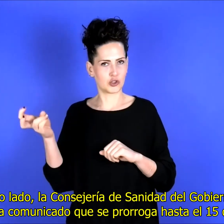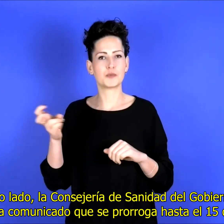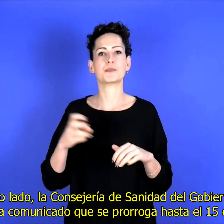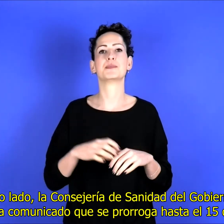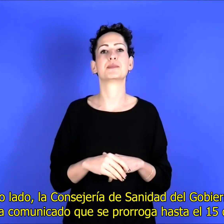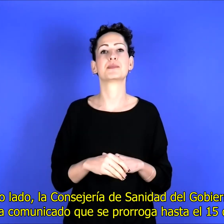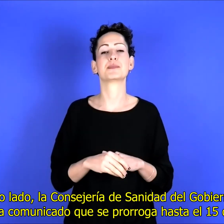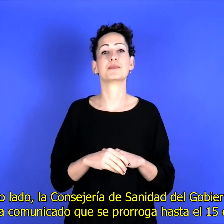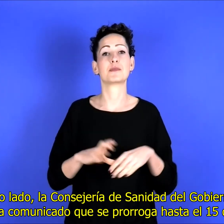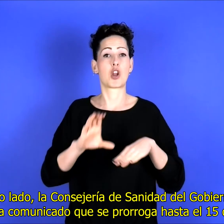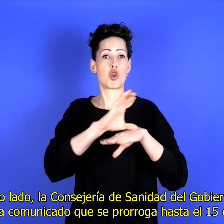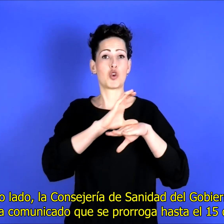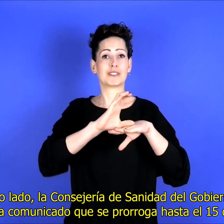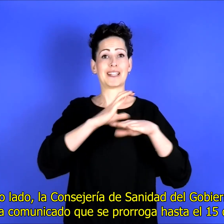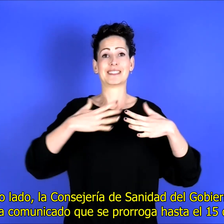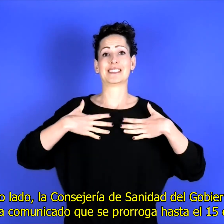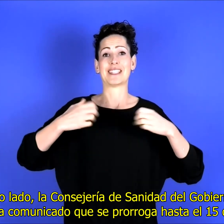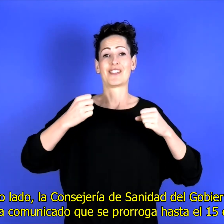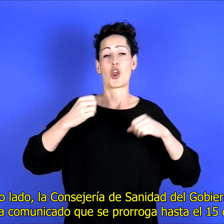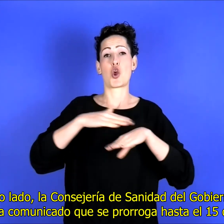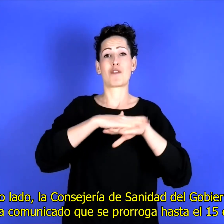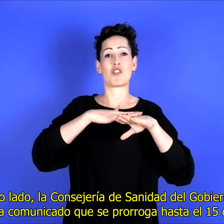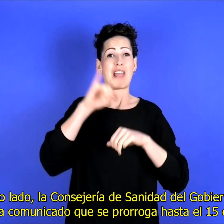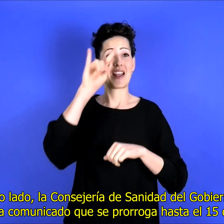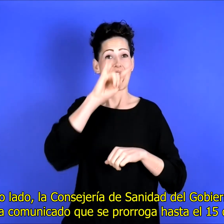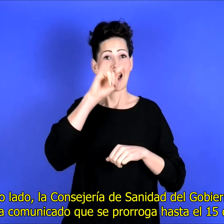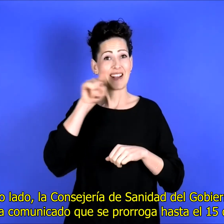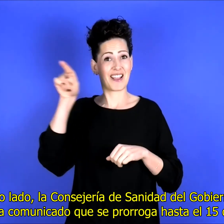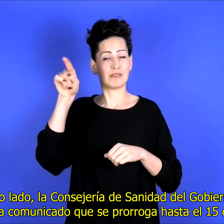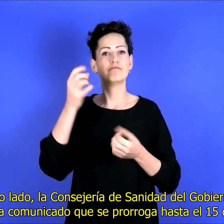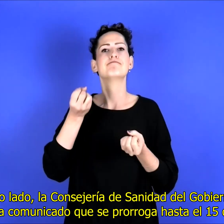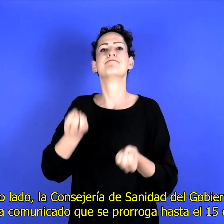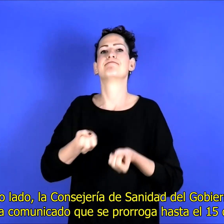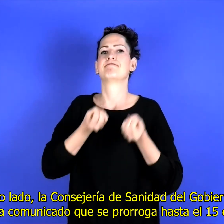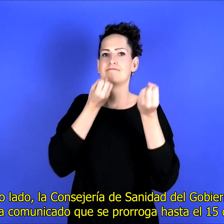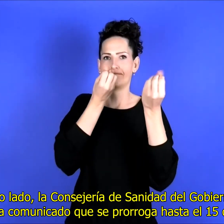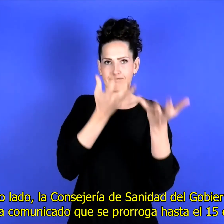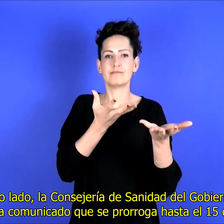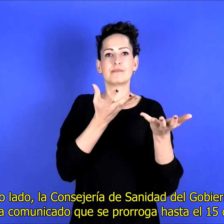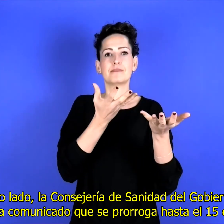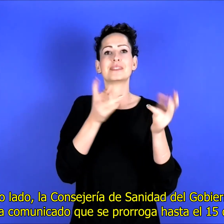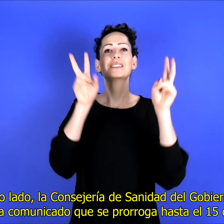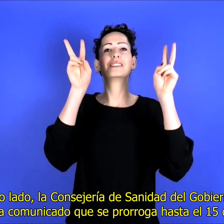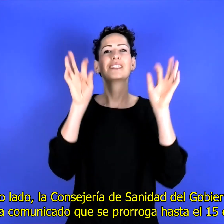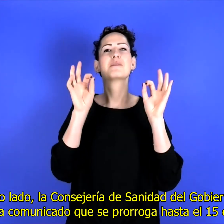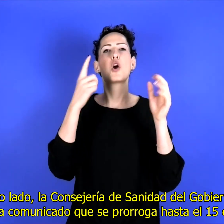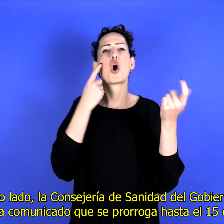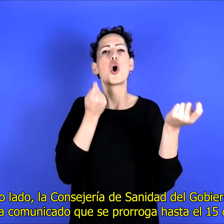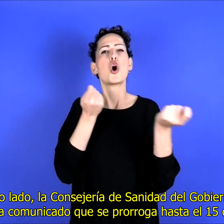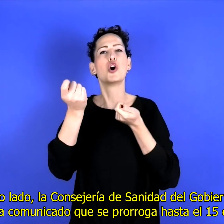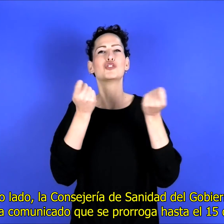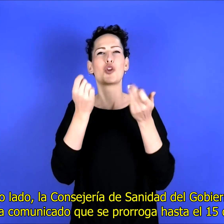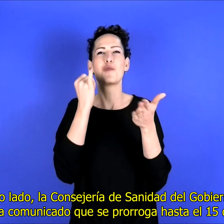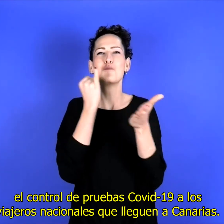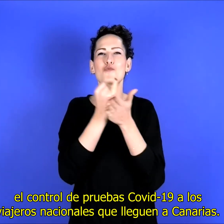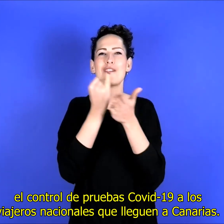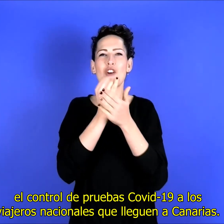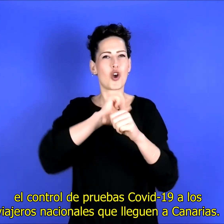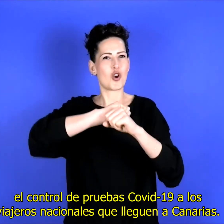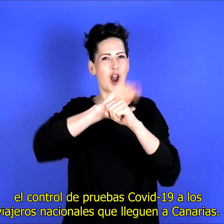personas convivientes. Por otro lado, la Consejería de Sanidad del Gobierno de Canarias ha comunicado que